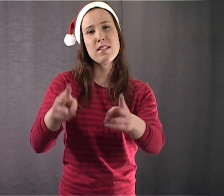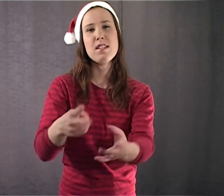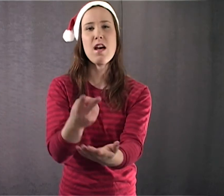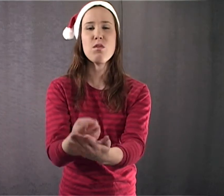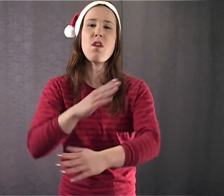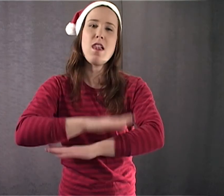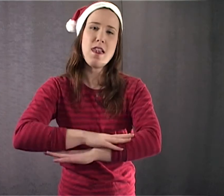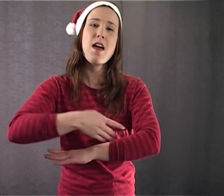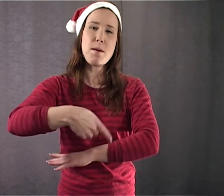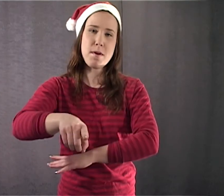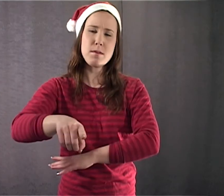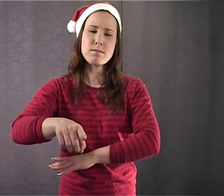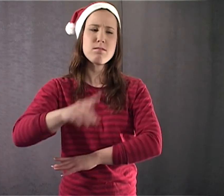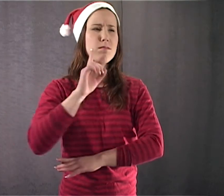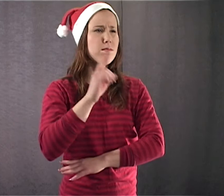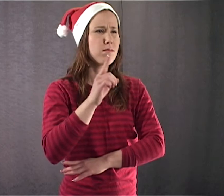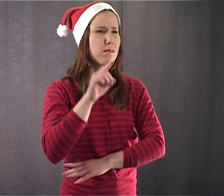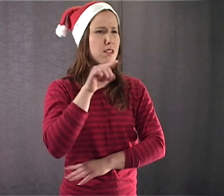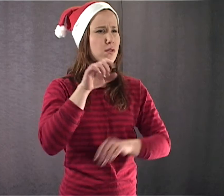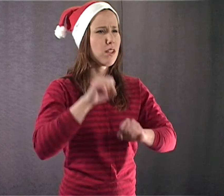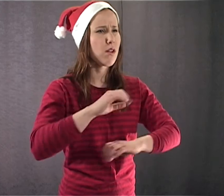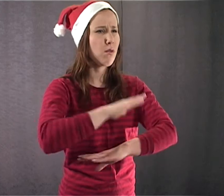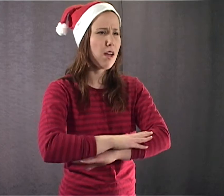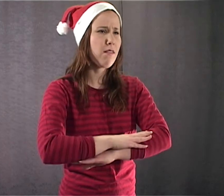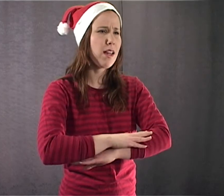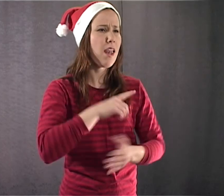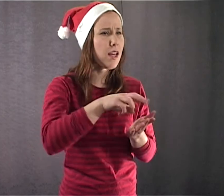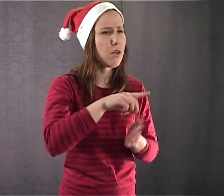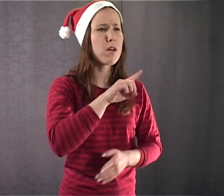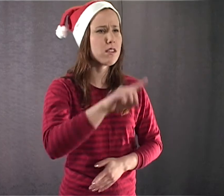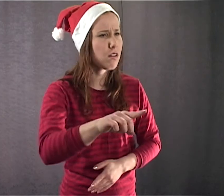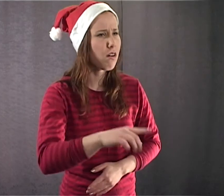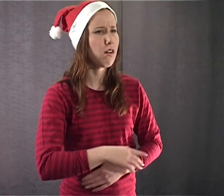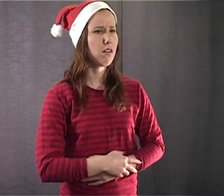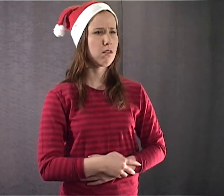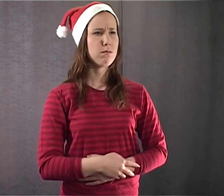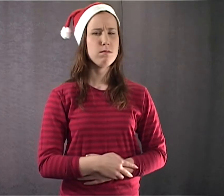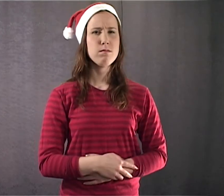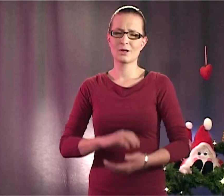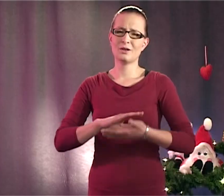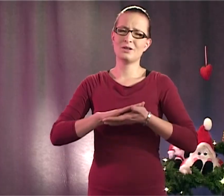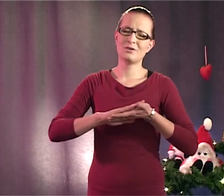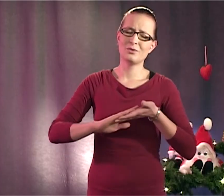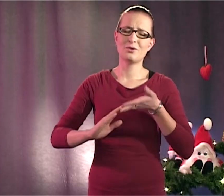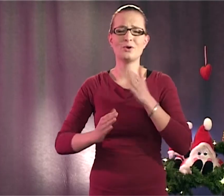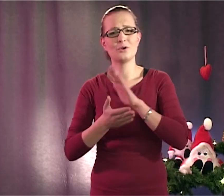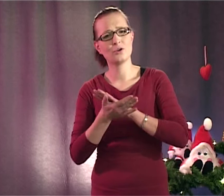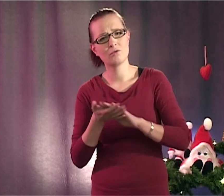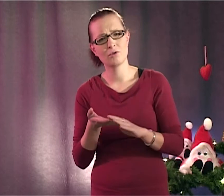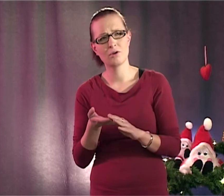Sinun täytyy levätä, muori sanoo joulupukille. Et saa liikkua. Voi voi,